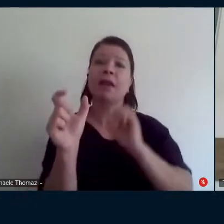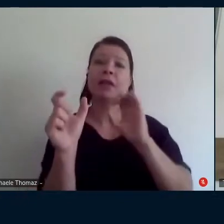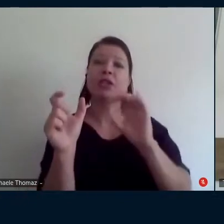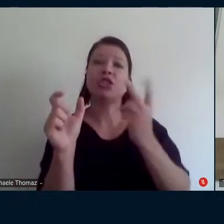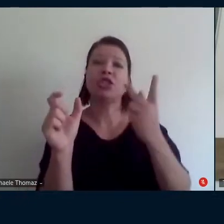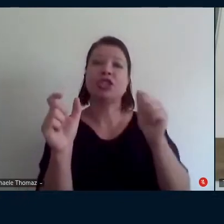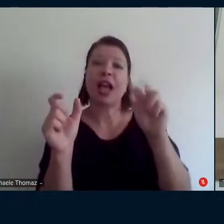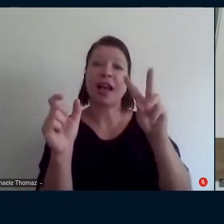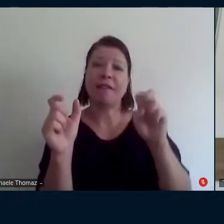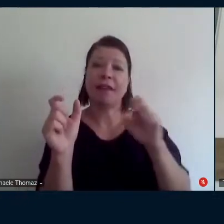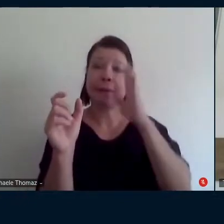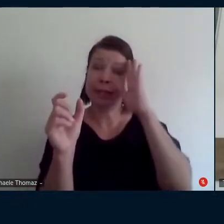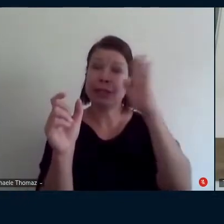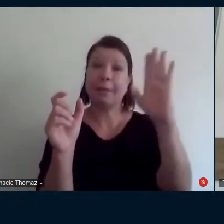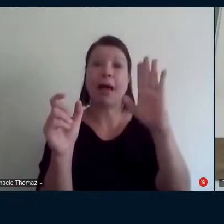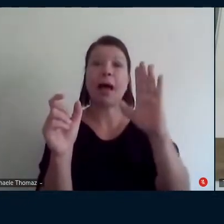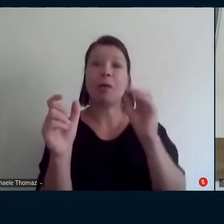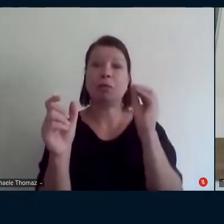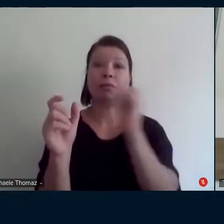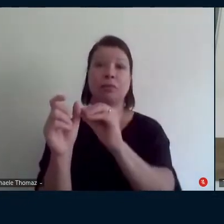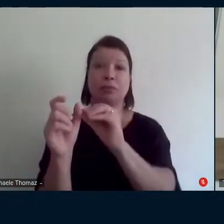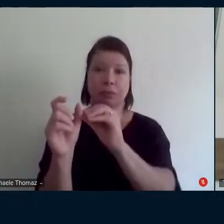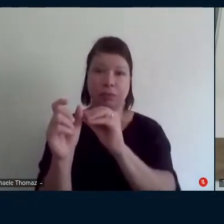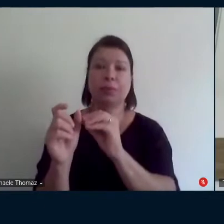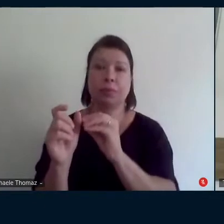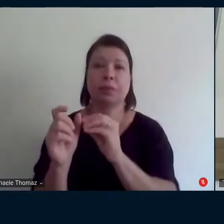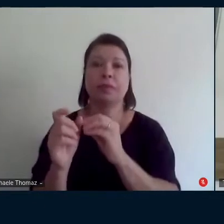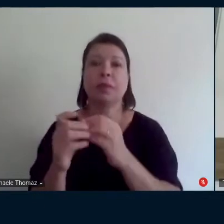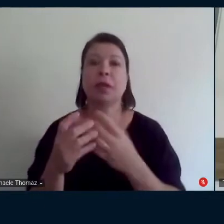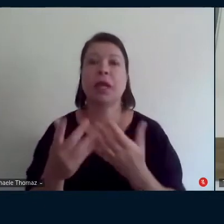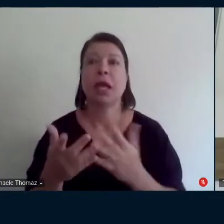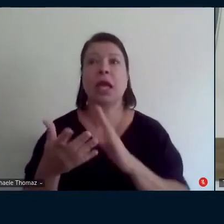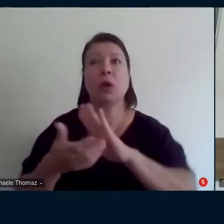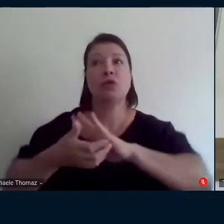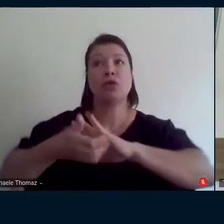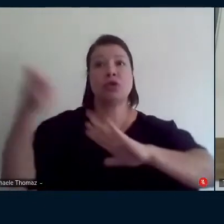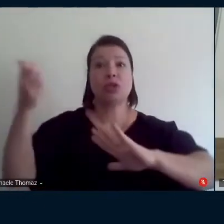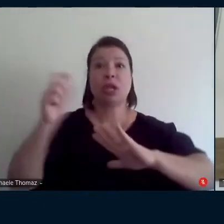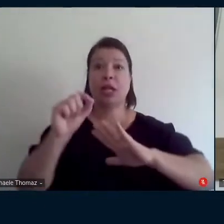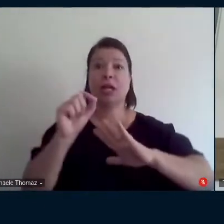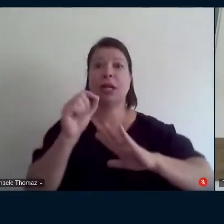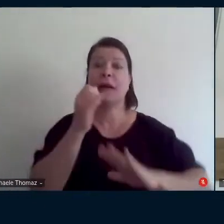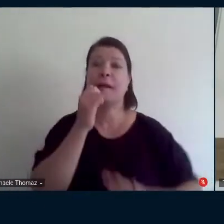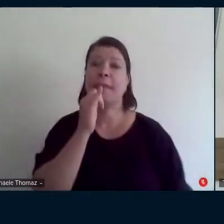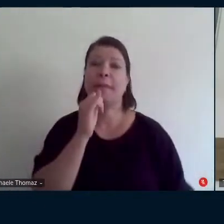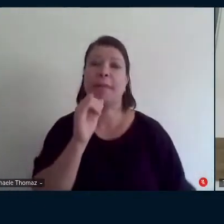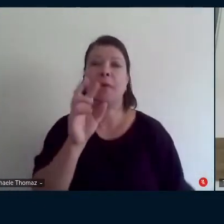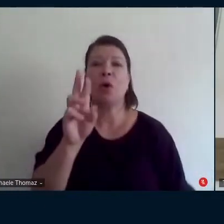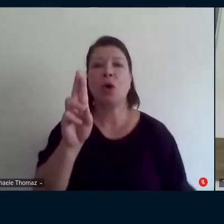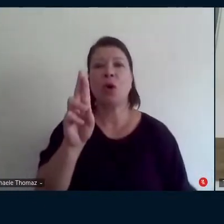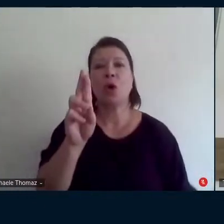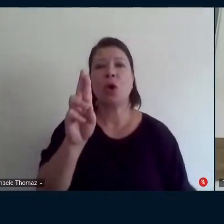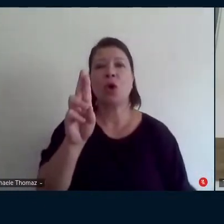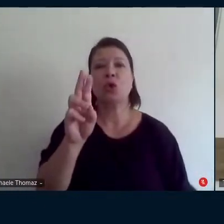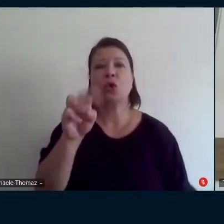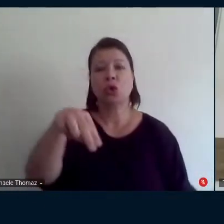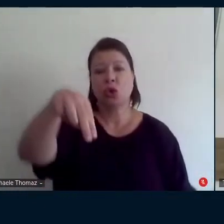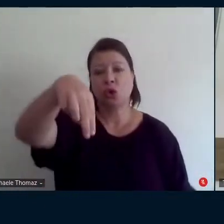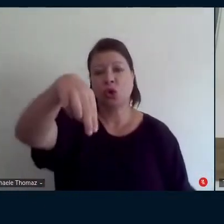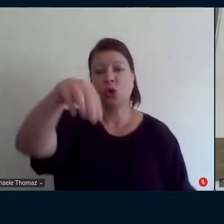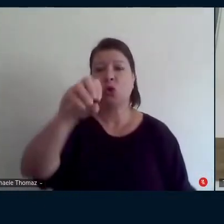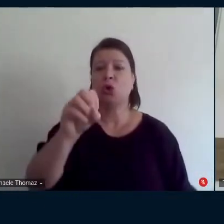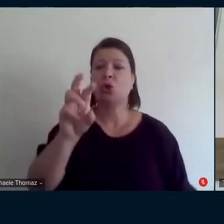olhadinha lá no início eu retiraria a palavra norteadores norte nortear trocaria por